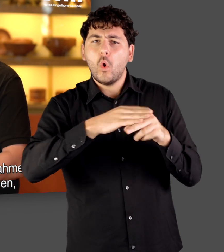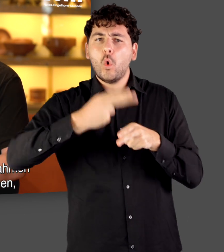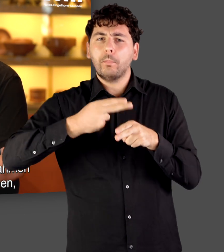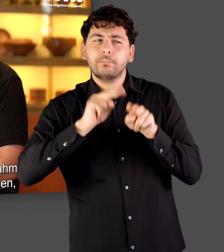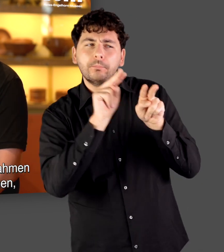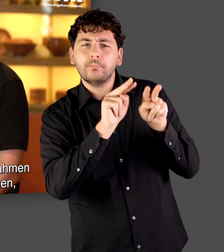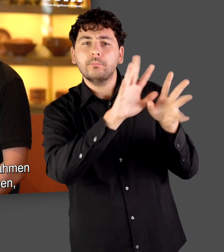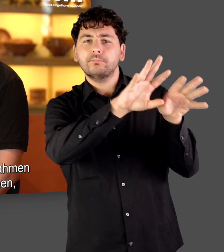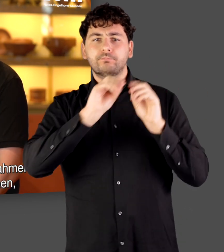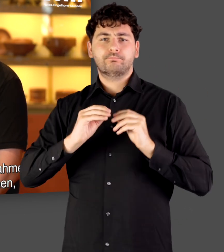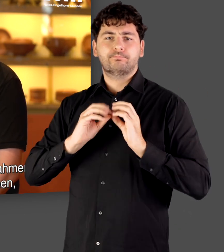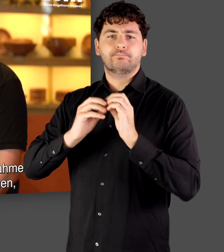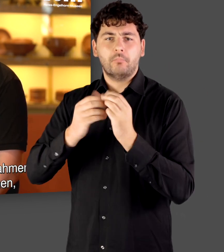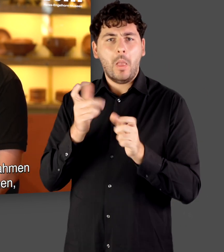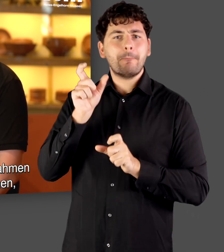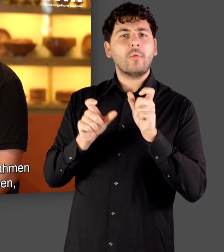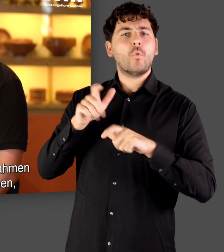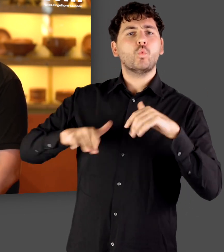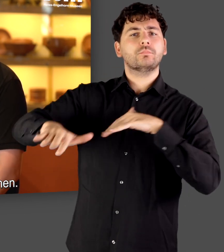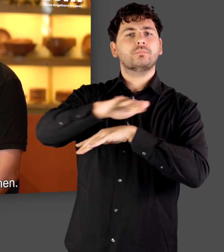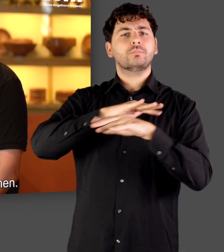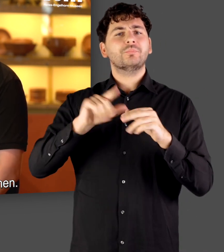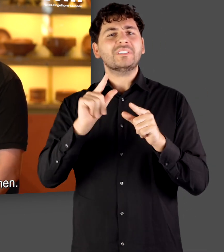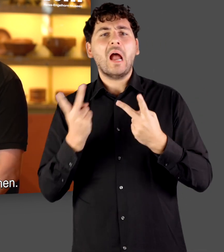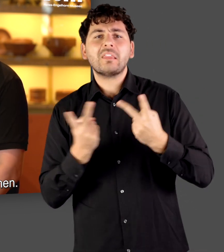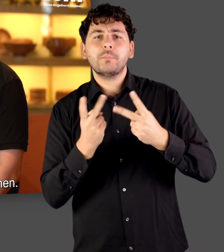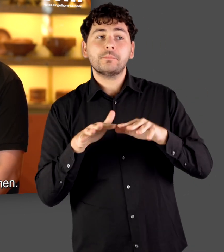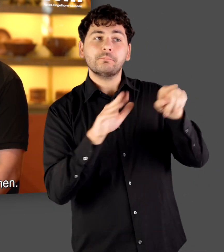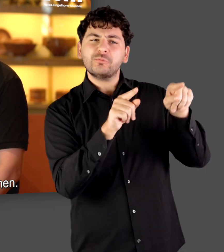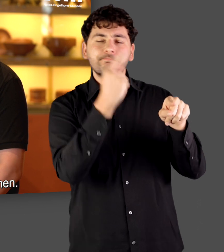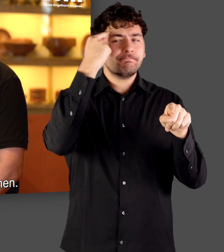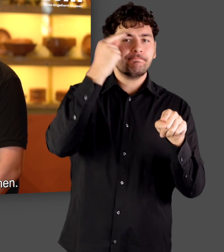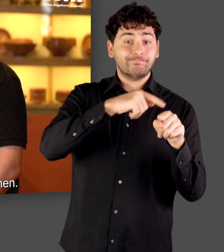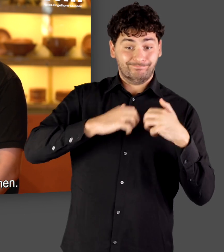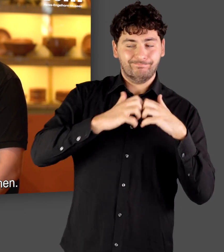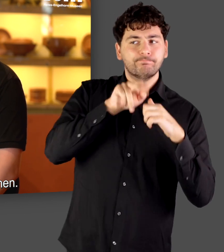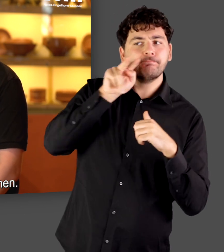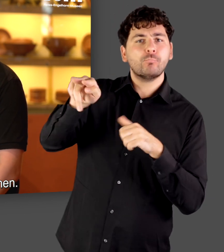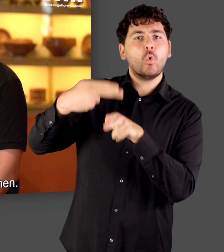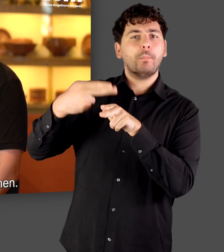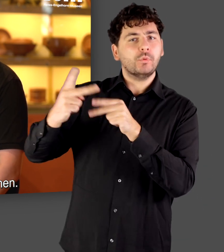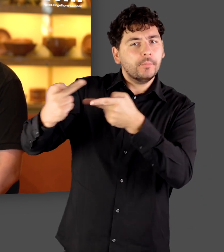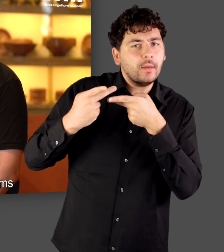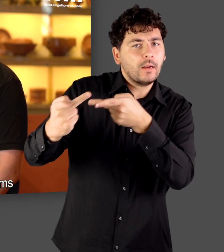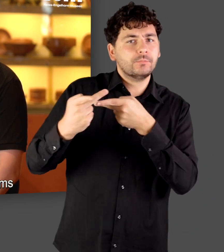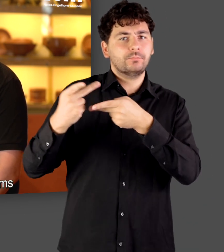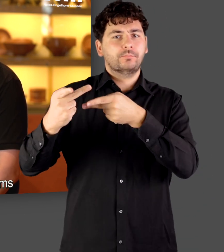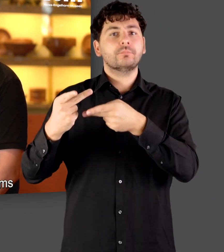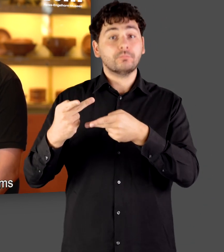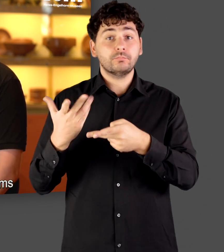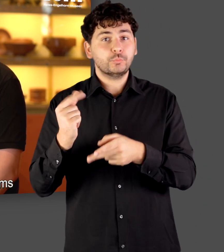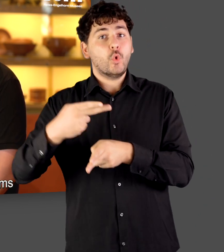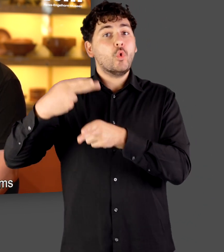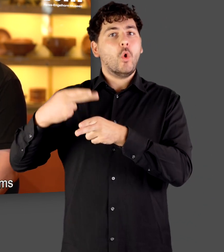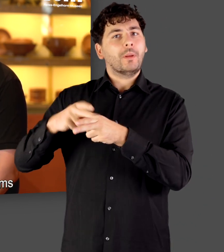nachzuahmen und den Bewohnern zu ermöglichen, quasi ein Rom so ähnlich wie mögliches Leben zu ermöglichen. Also das war auch